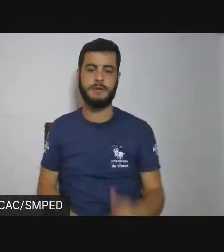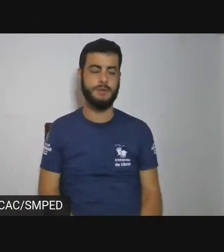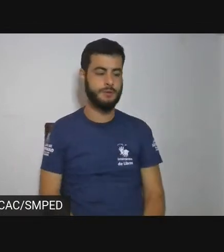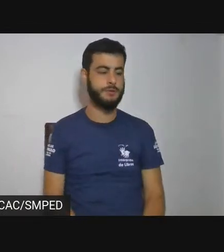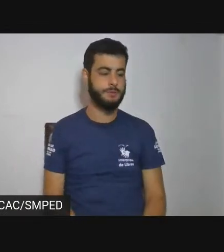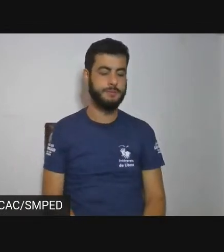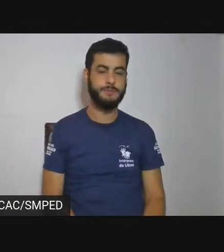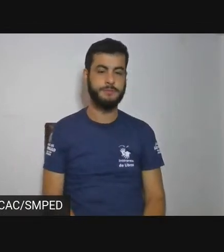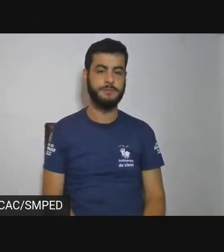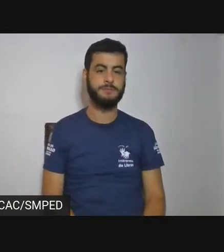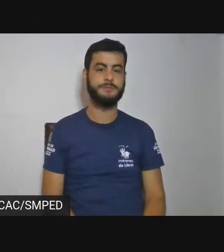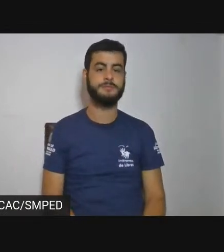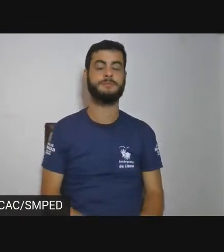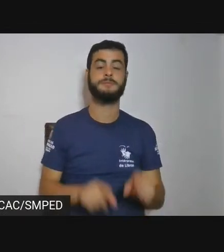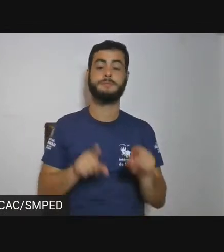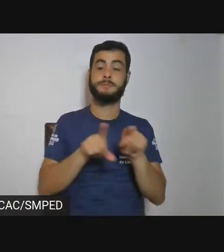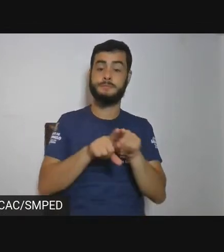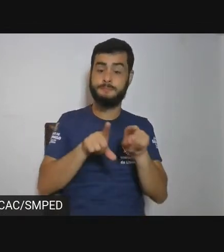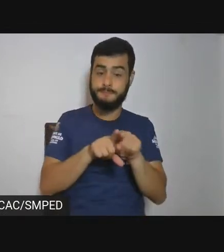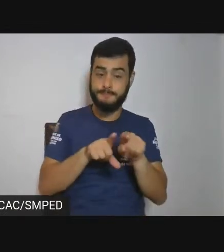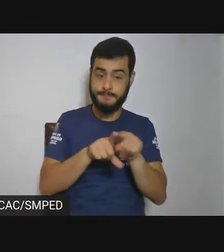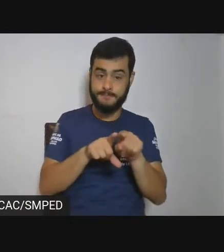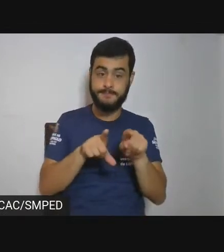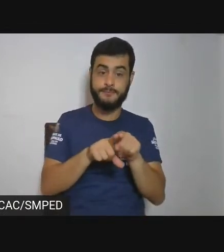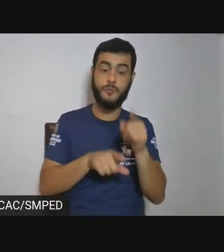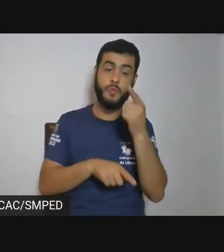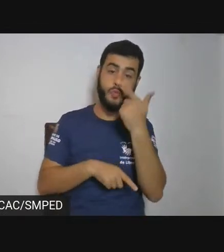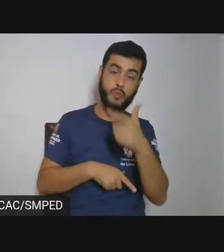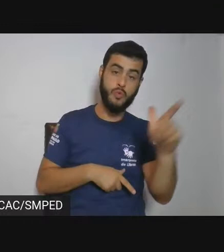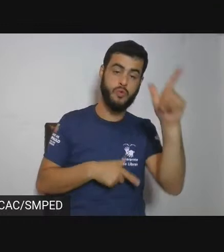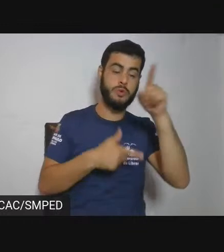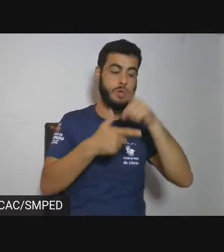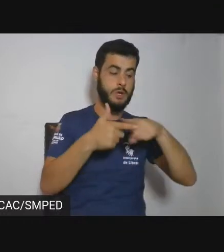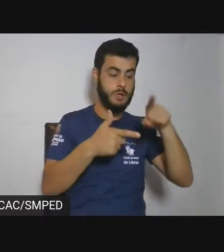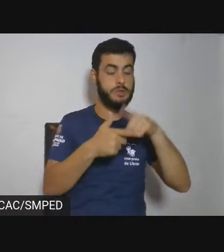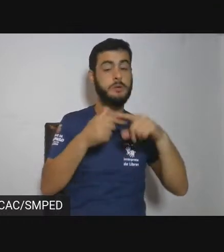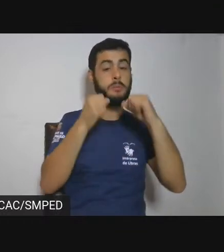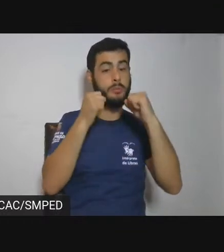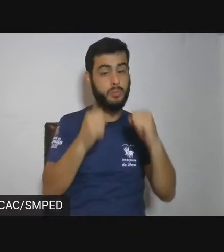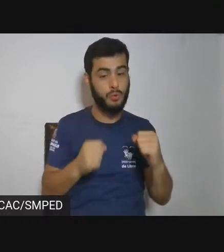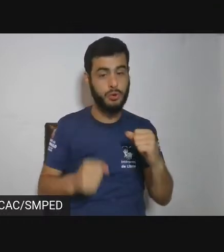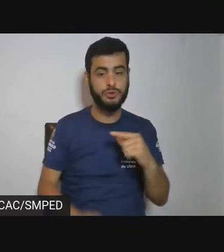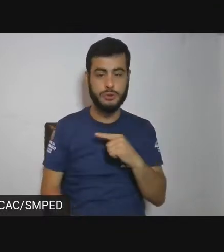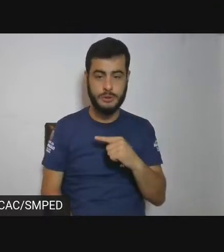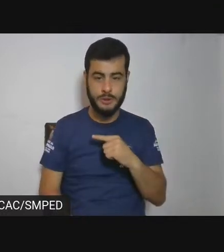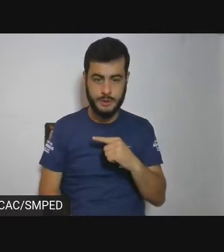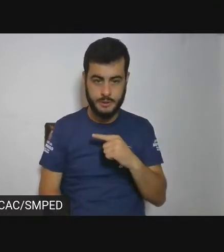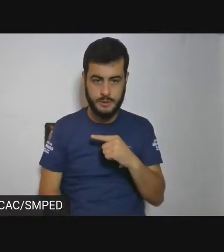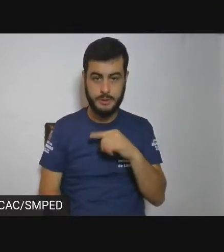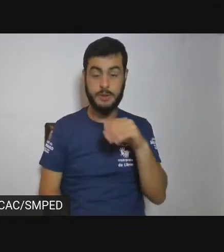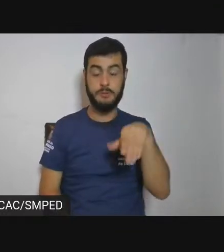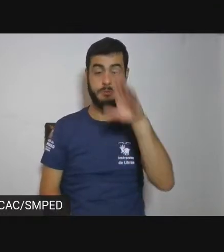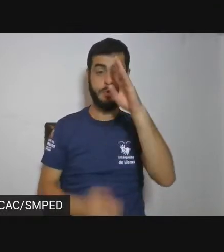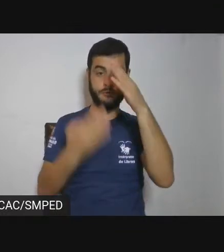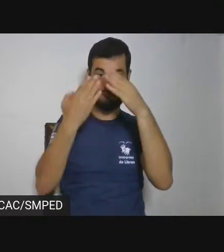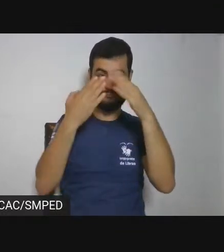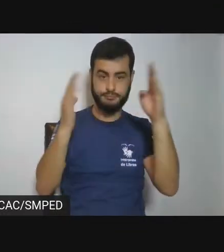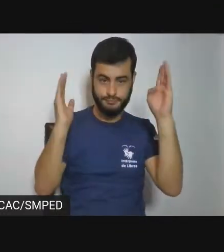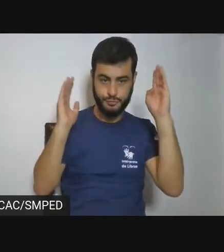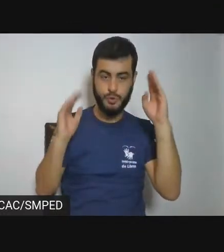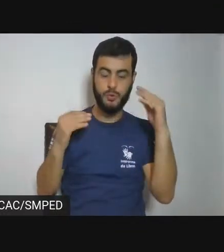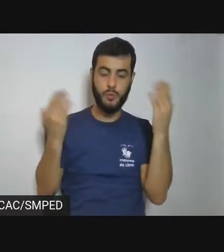A outra crise que poderia existir e que é um pouco mais abrangente, na qual estamos